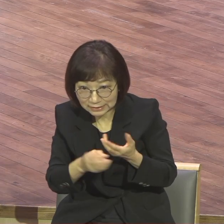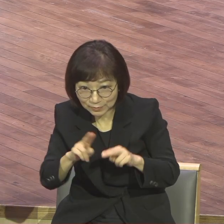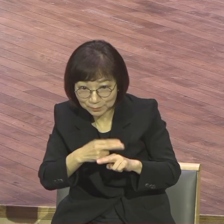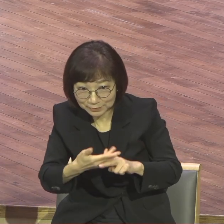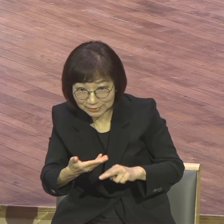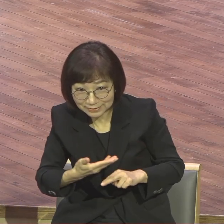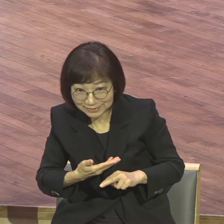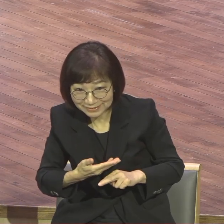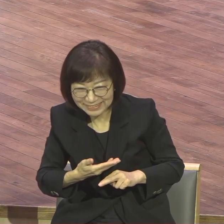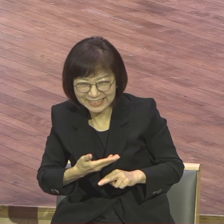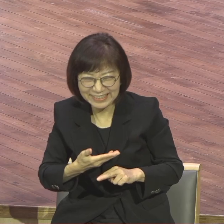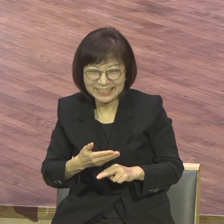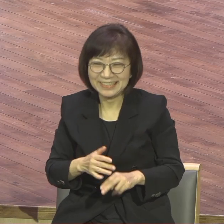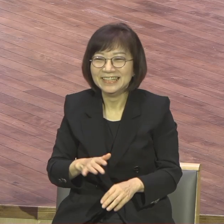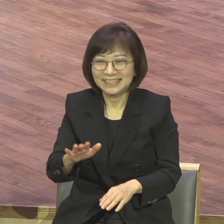나갔을 때 다 드릴 거니까